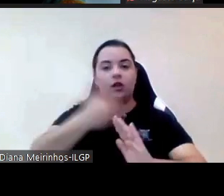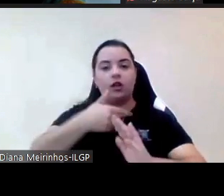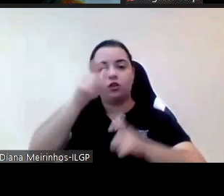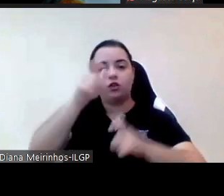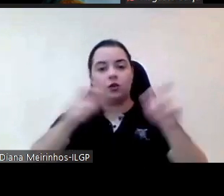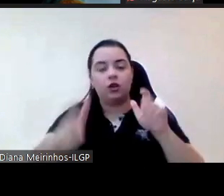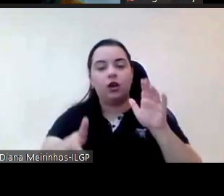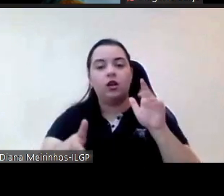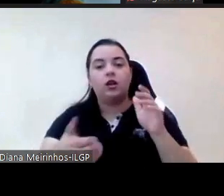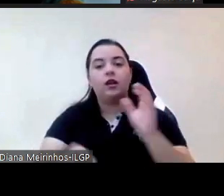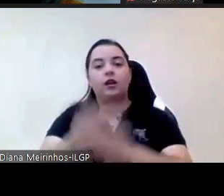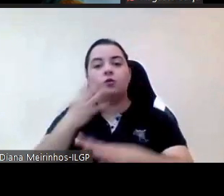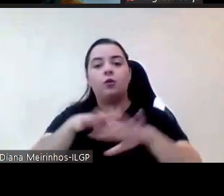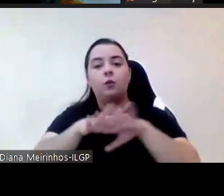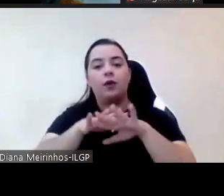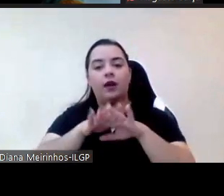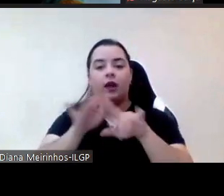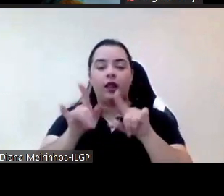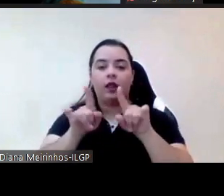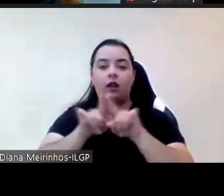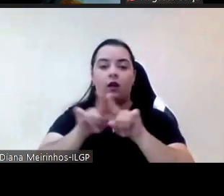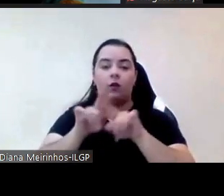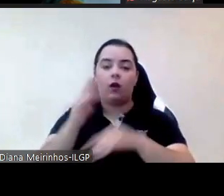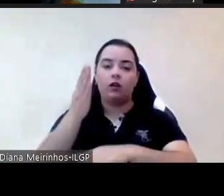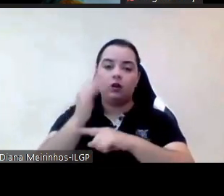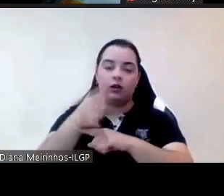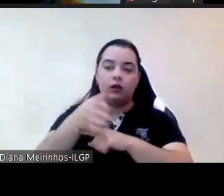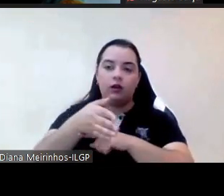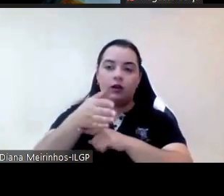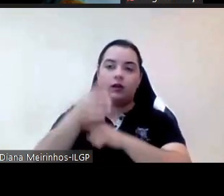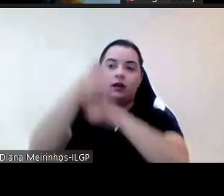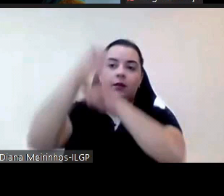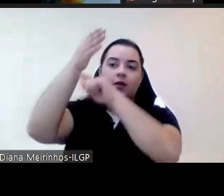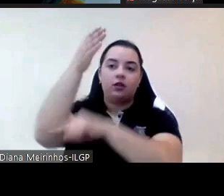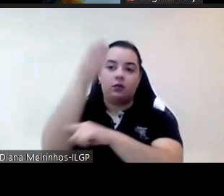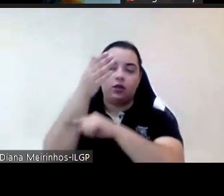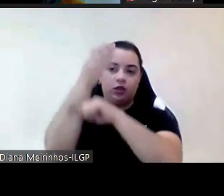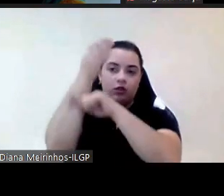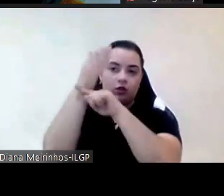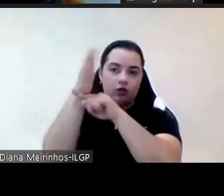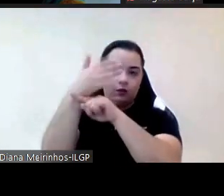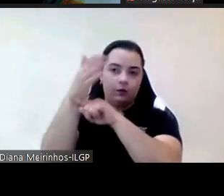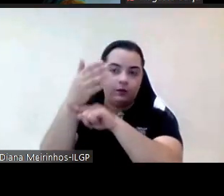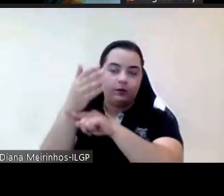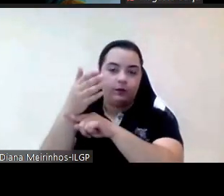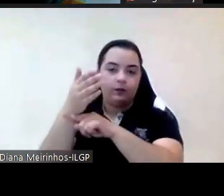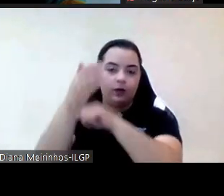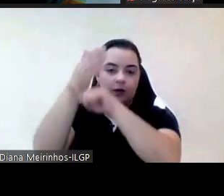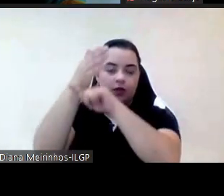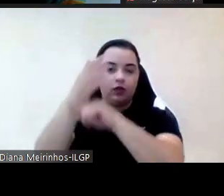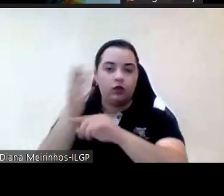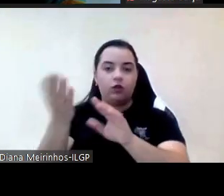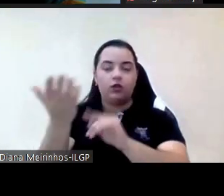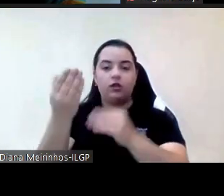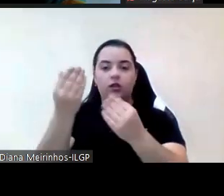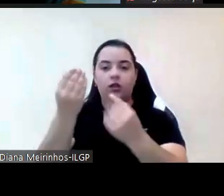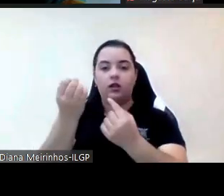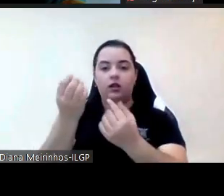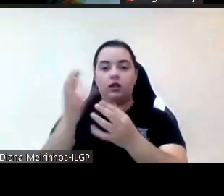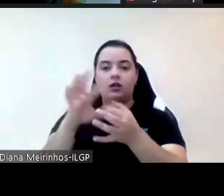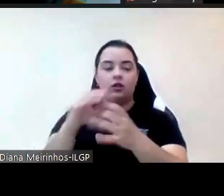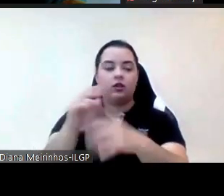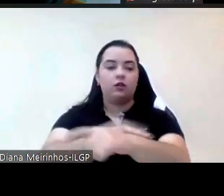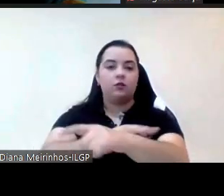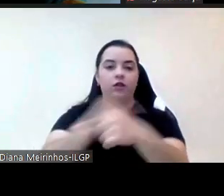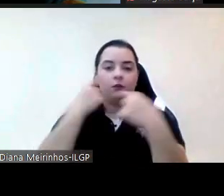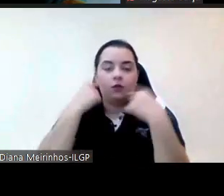chamamos uma rede de embaixadores de direitos humanos para a administração pública ou seja os formandos que estiveram